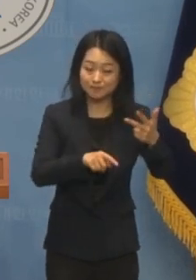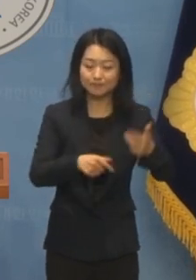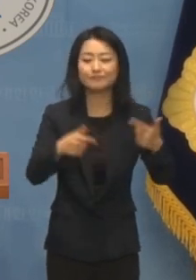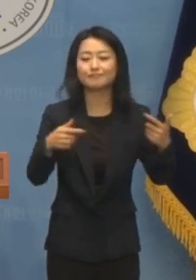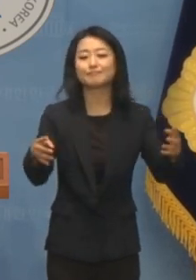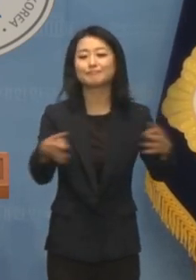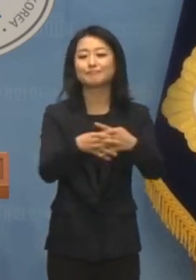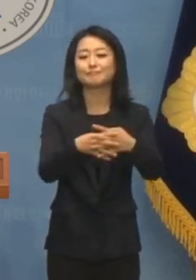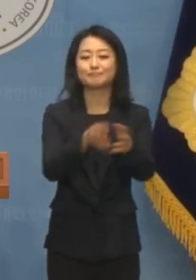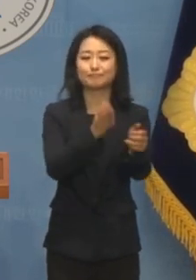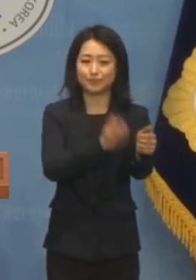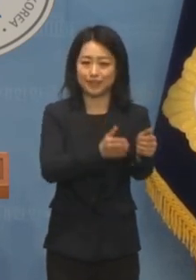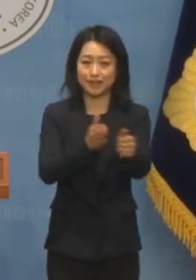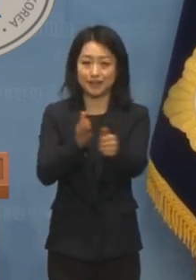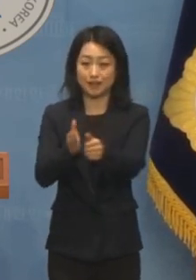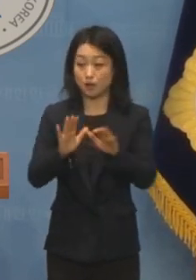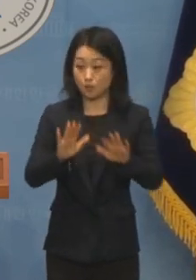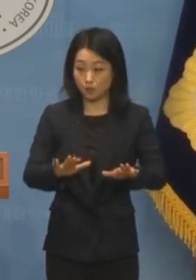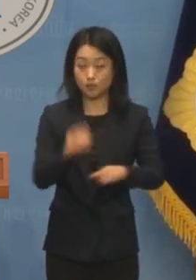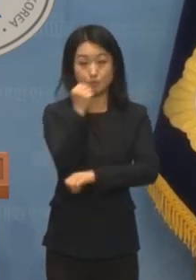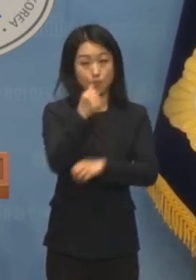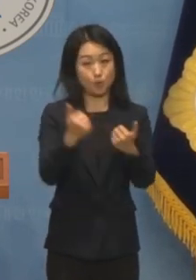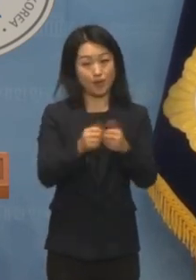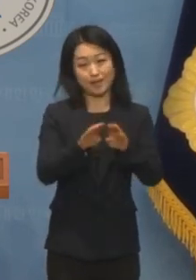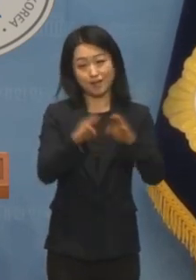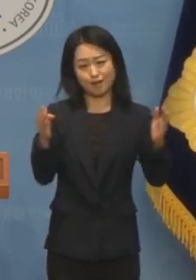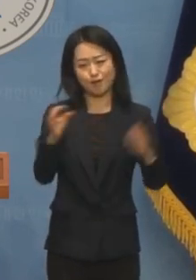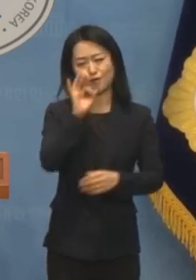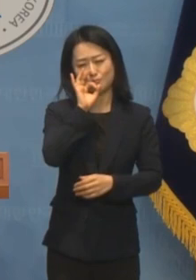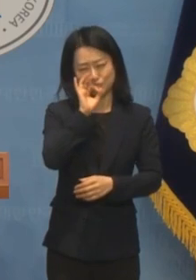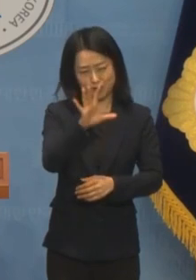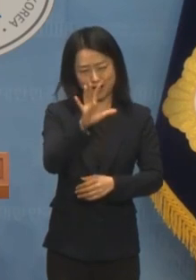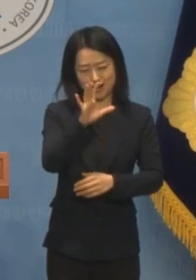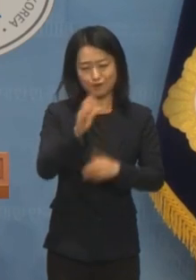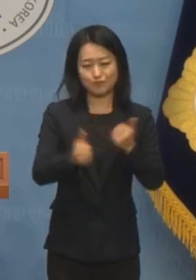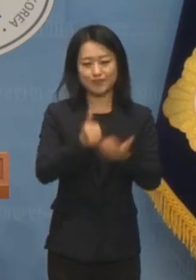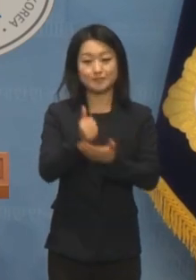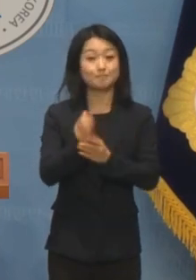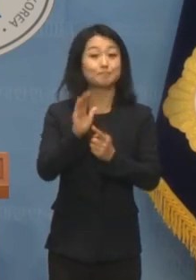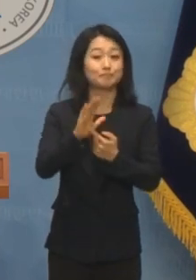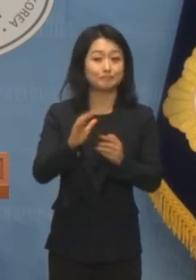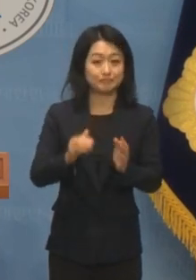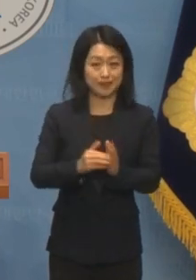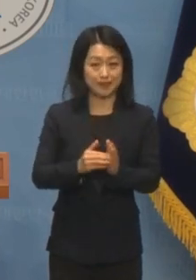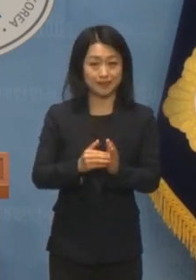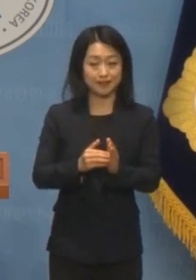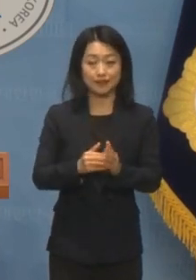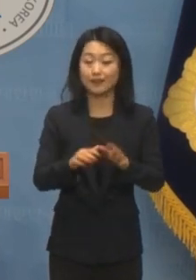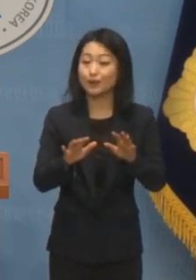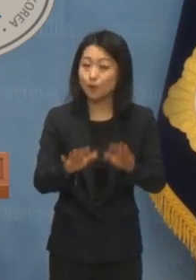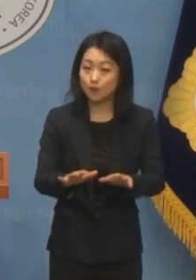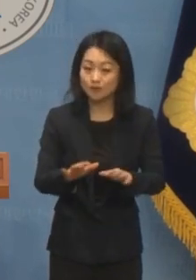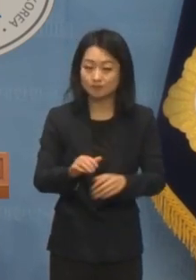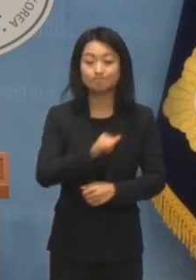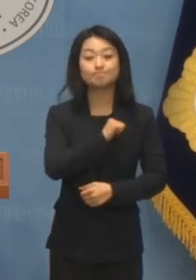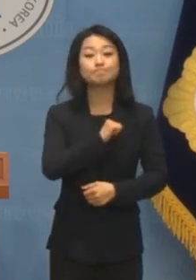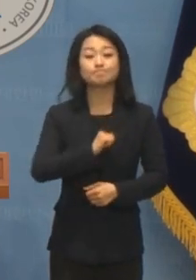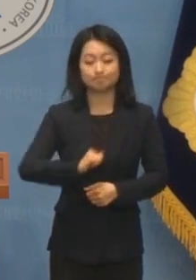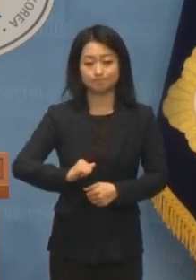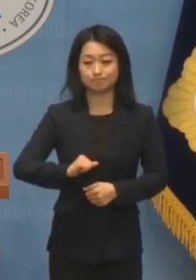오늘 국회 본회의를 여는 건 어렵다. 말합니다. 오늘은 참겠습니다.